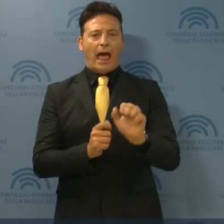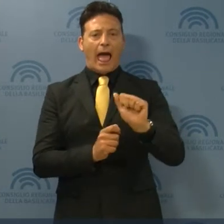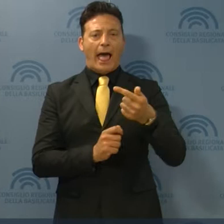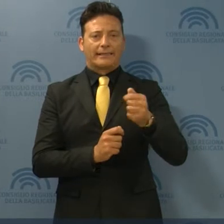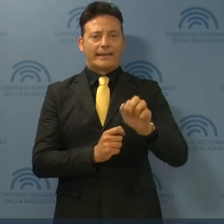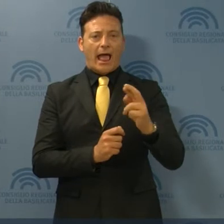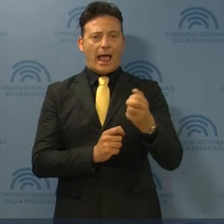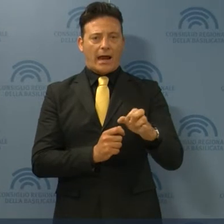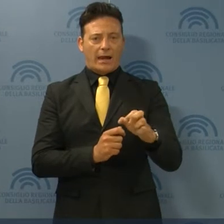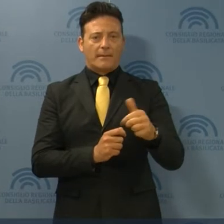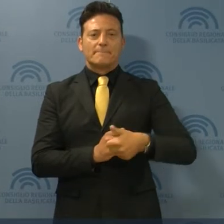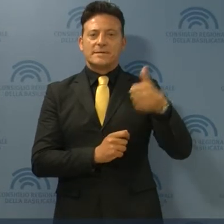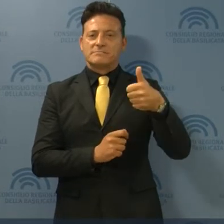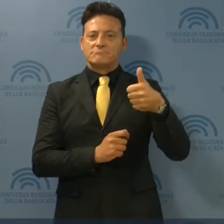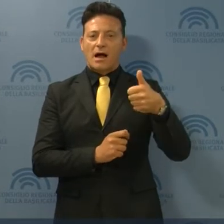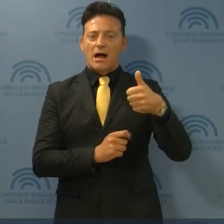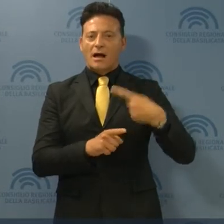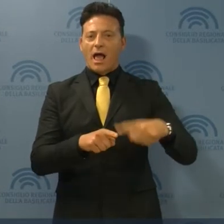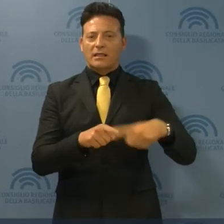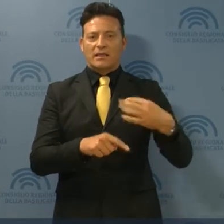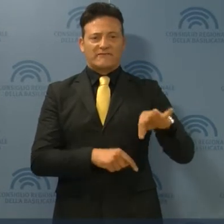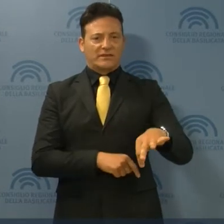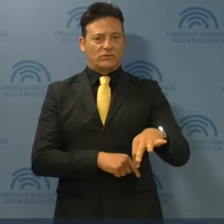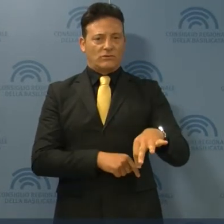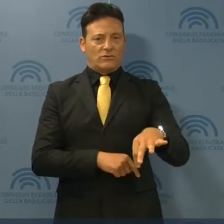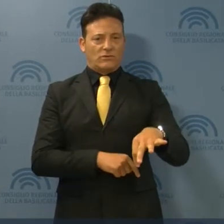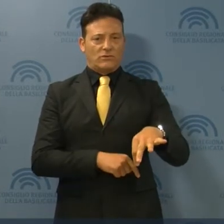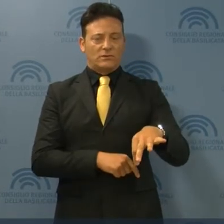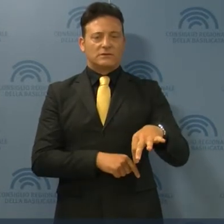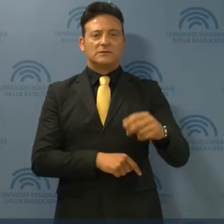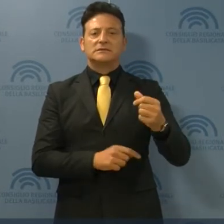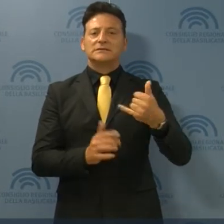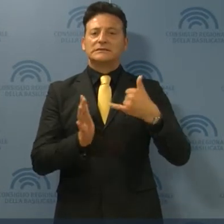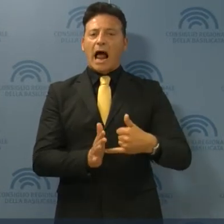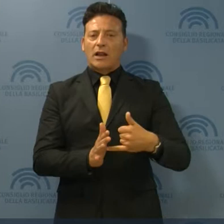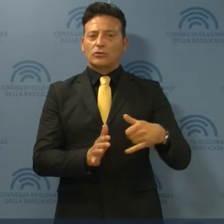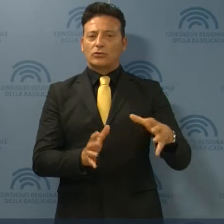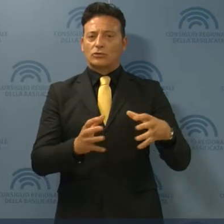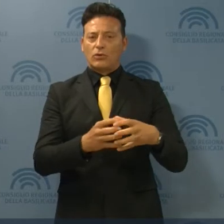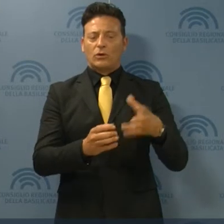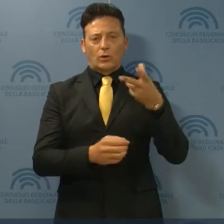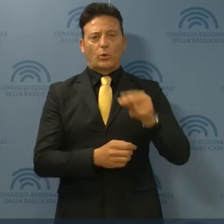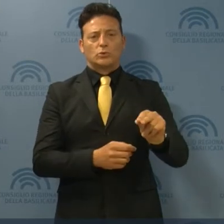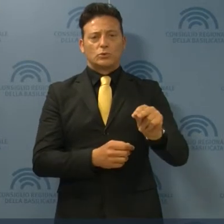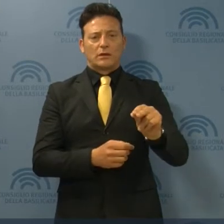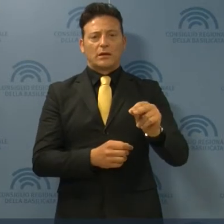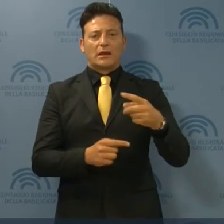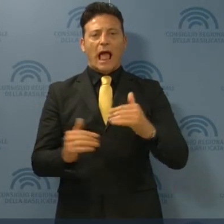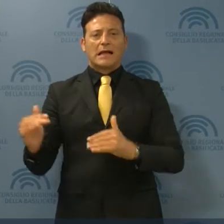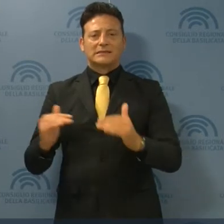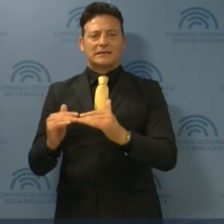'Ater della prima tranche del fitto, mentre il saldo verrà riconosciuto con l